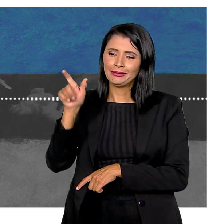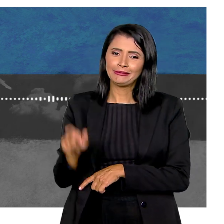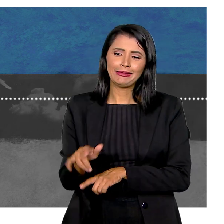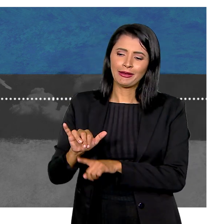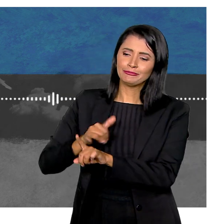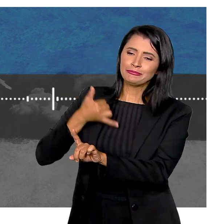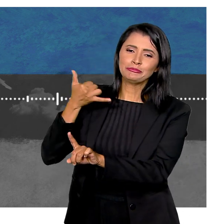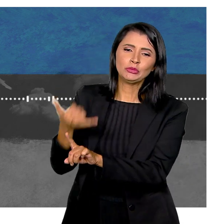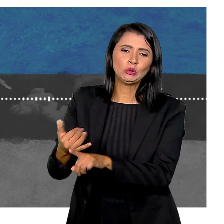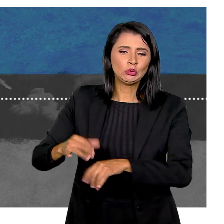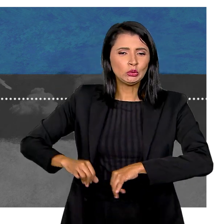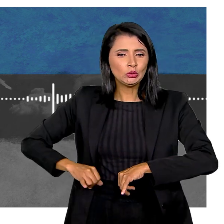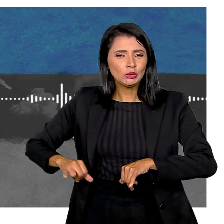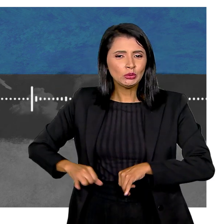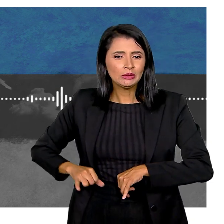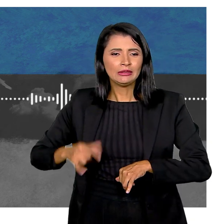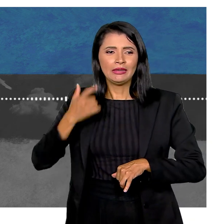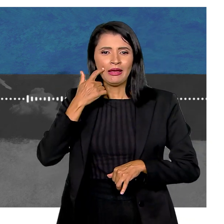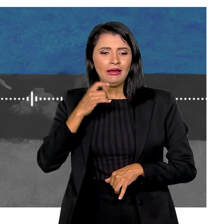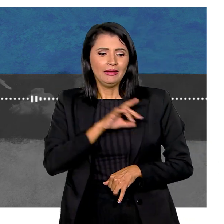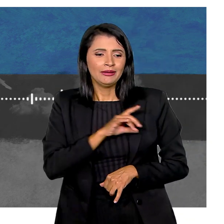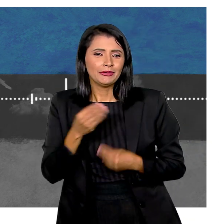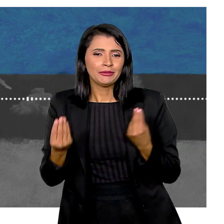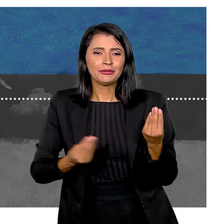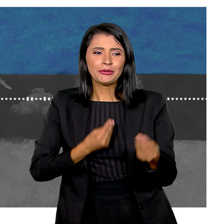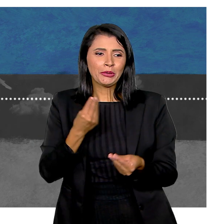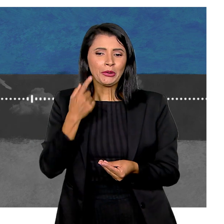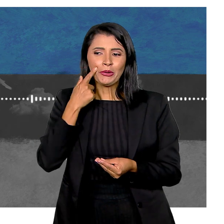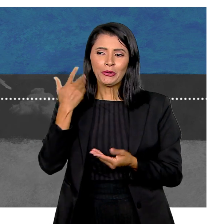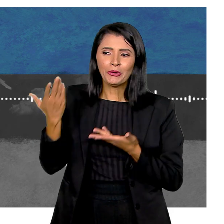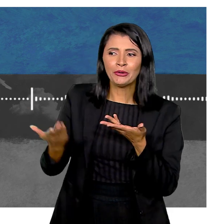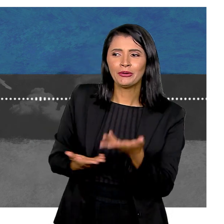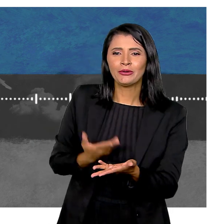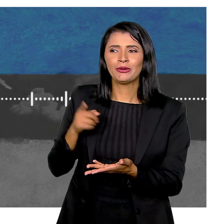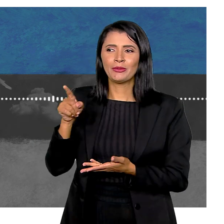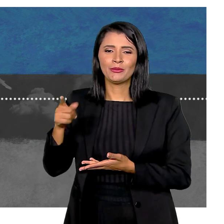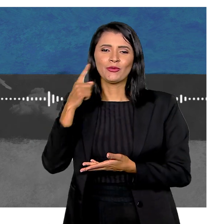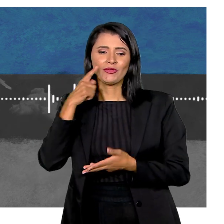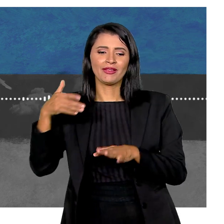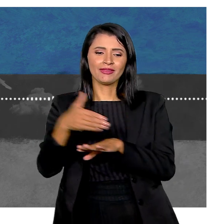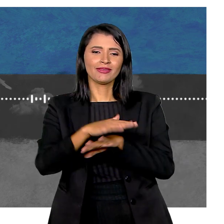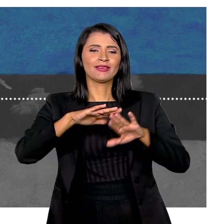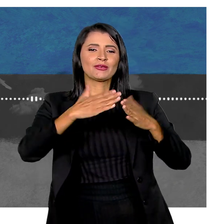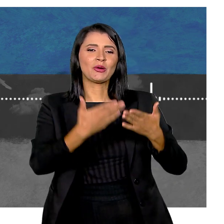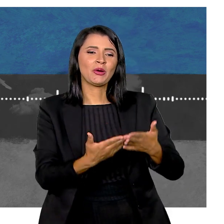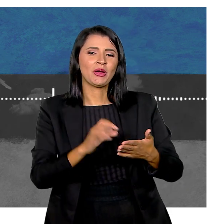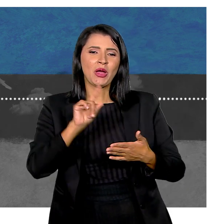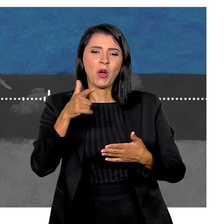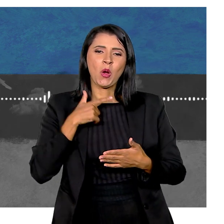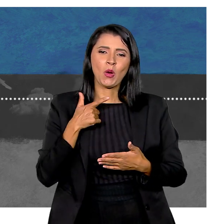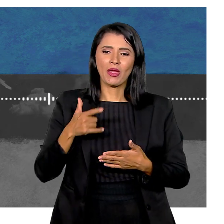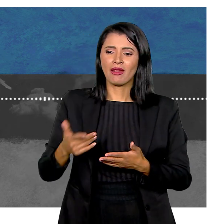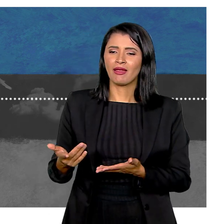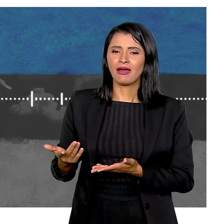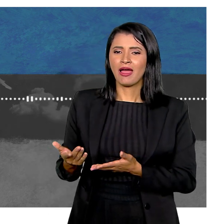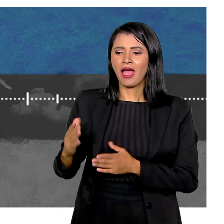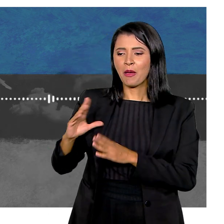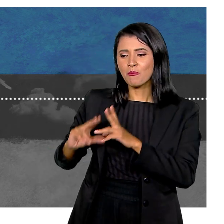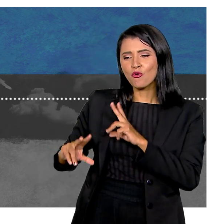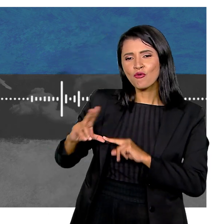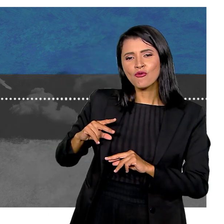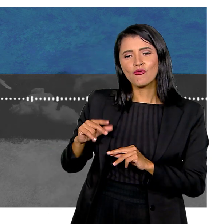medo da Natália sofrer bullying Eu perguntei para eu ter muito medo De como vão tratar a Natália Quando ela entrar na escola Quando ela ficar